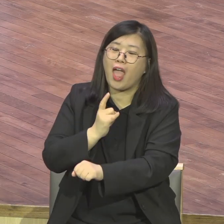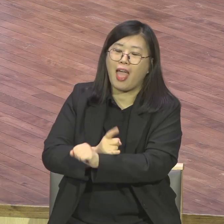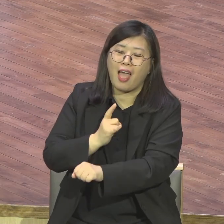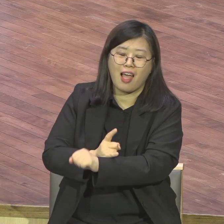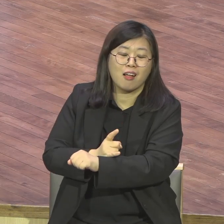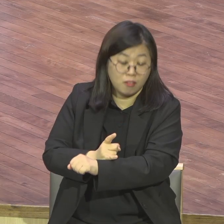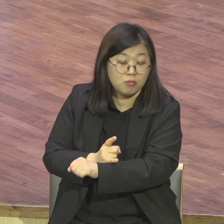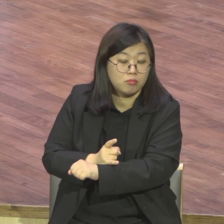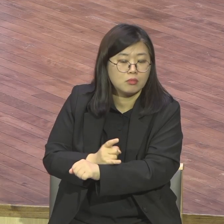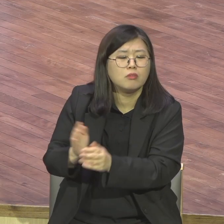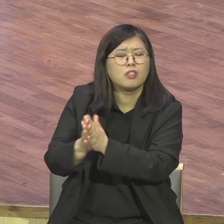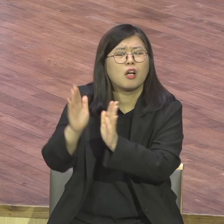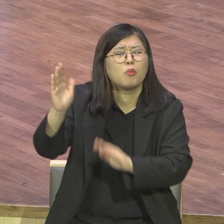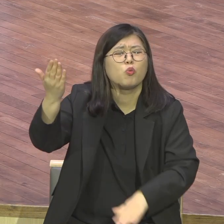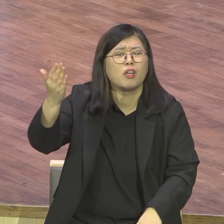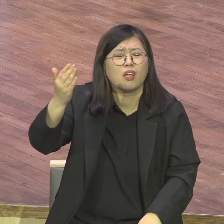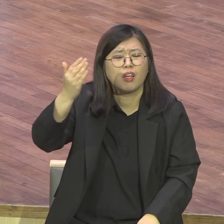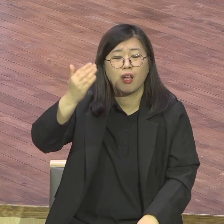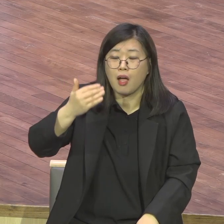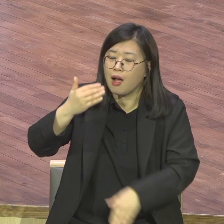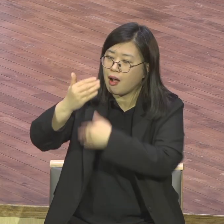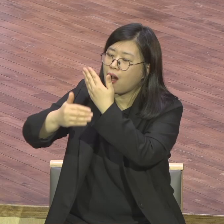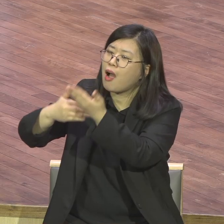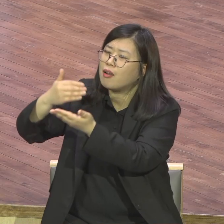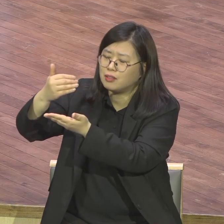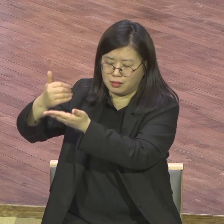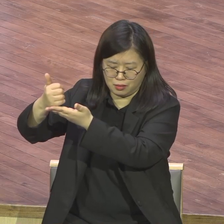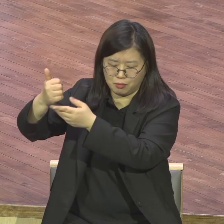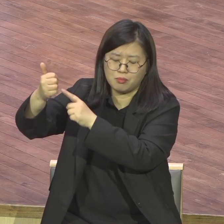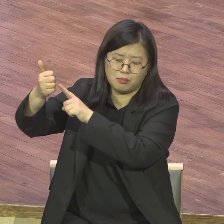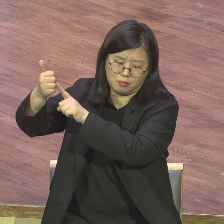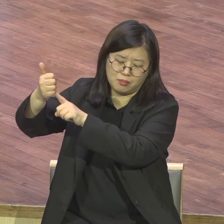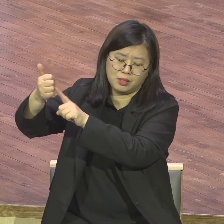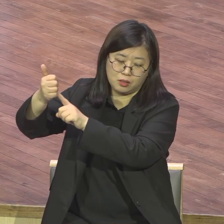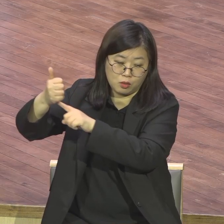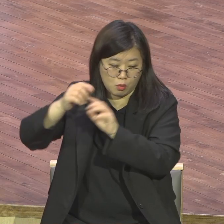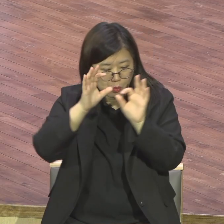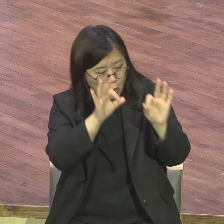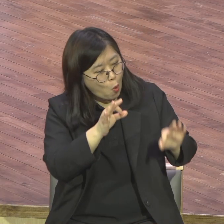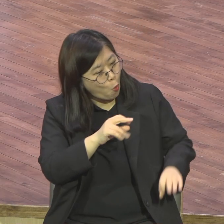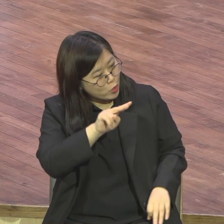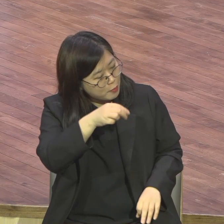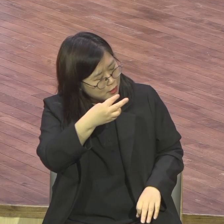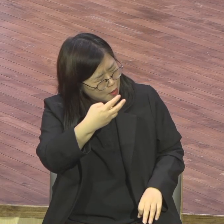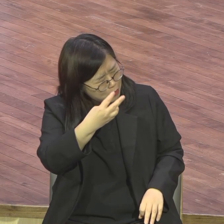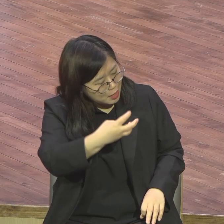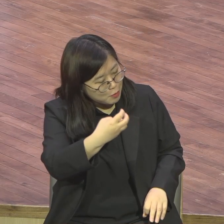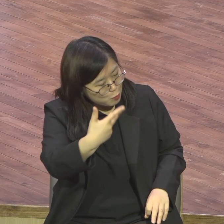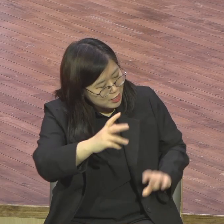이 비밀을 여러분 좀 체험해 봐야 돼요 전에 체험하지 못한 거